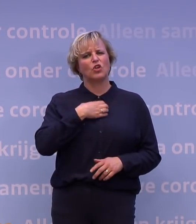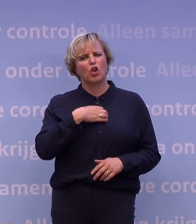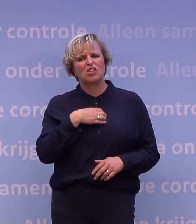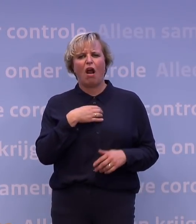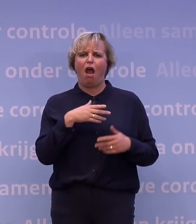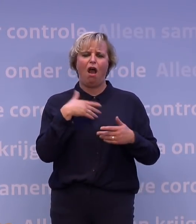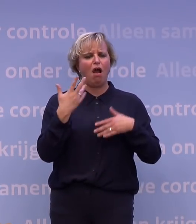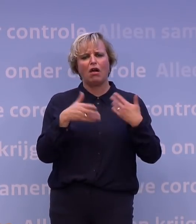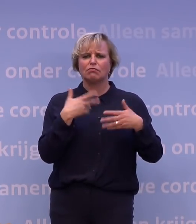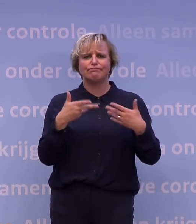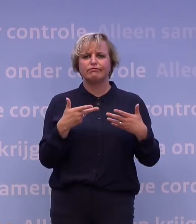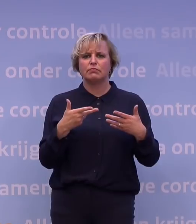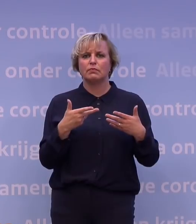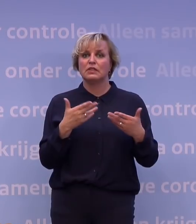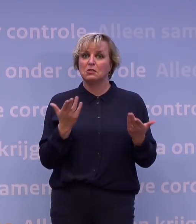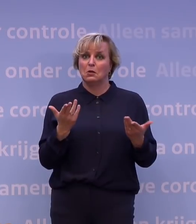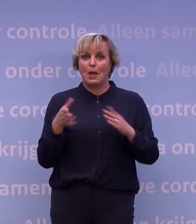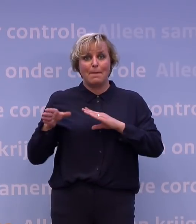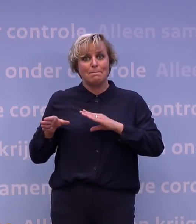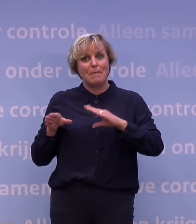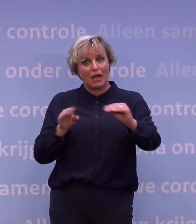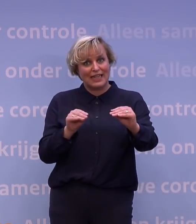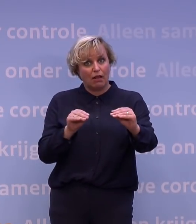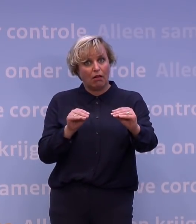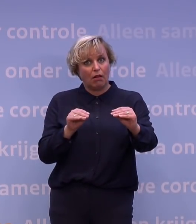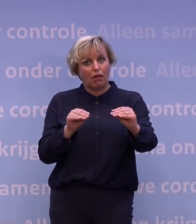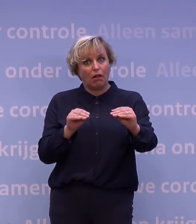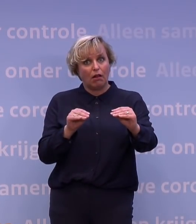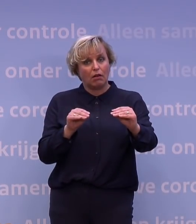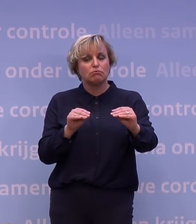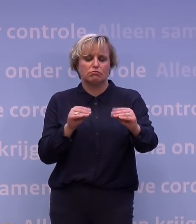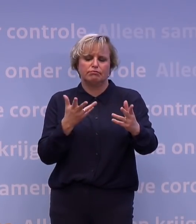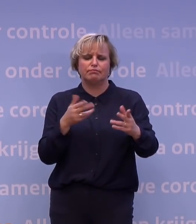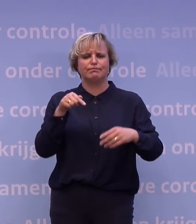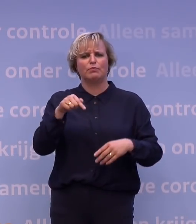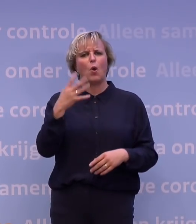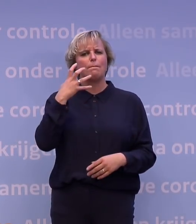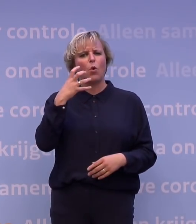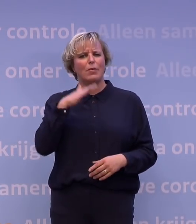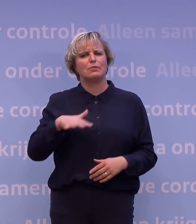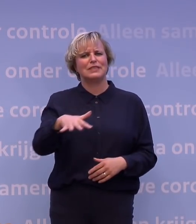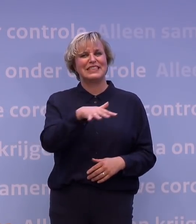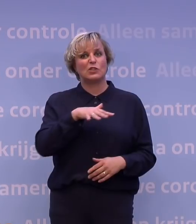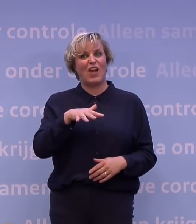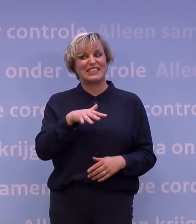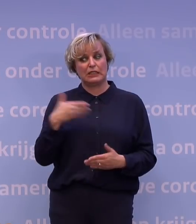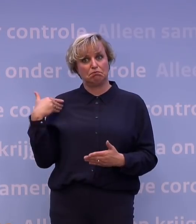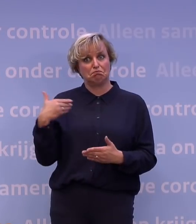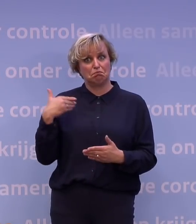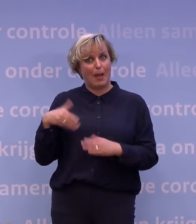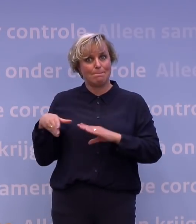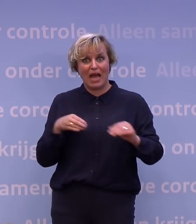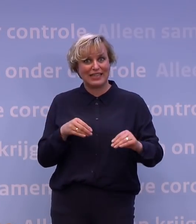cetera. Zijn de maatregelen, we zijn nu in een probleemsituatie gekomen, zijn de maatregelen dan niet streng genoeg geweest of hebben de